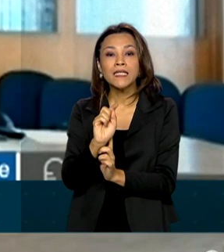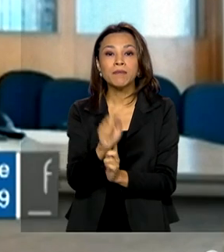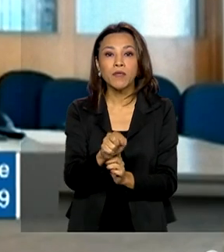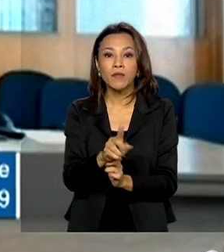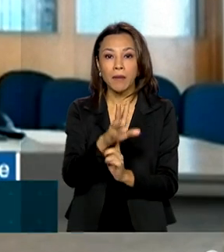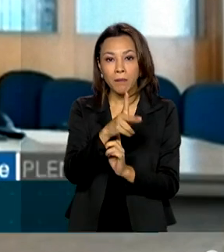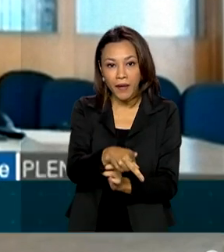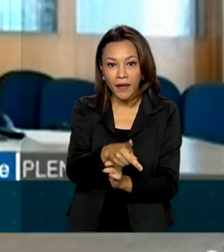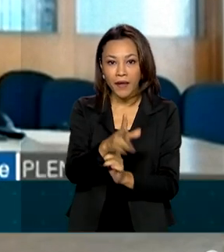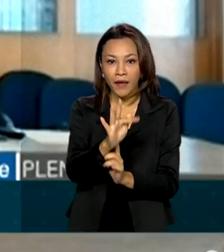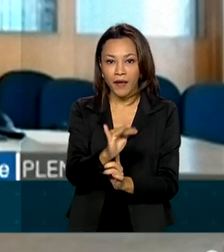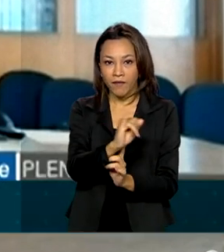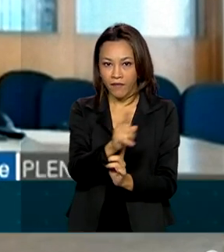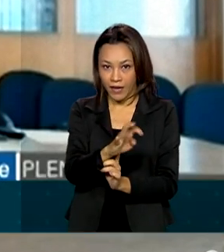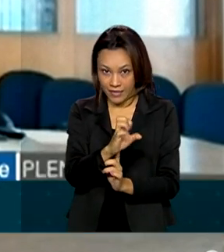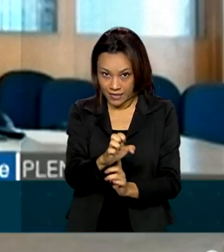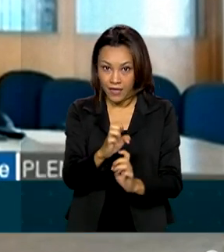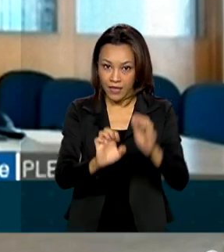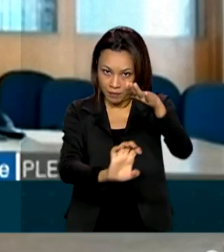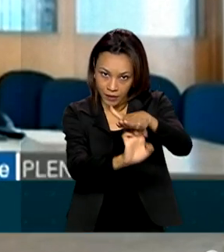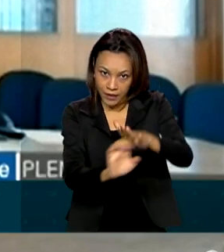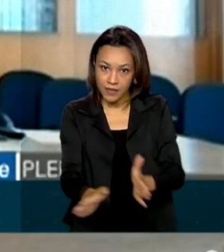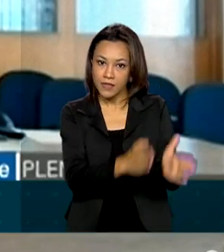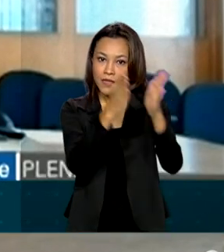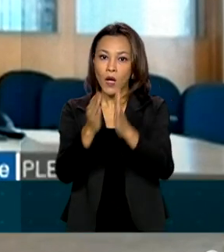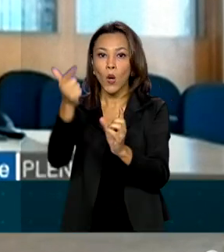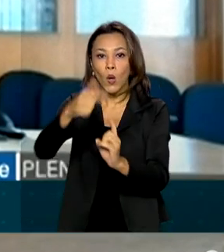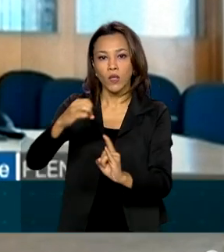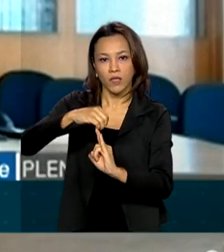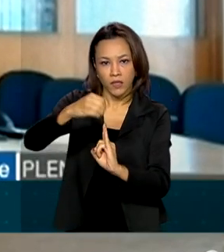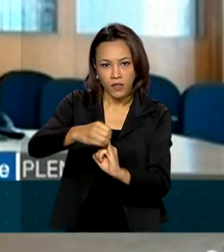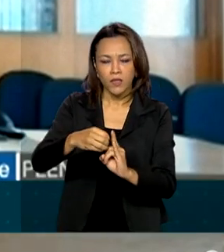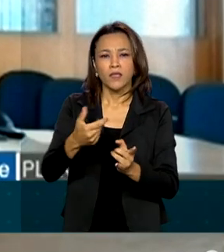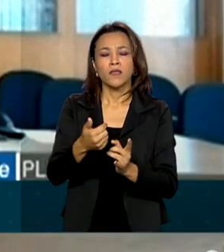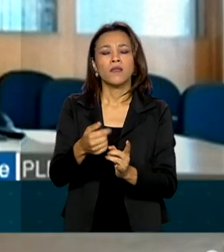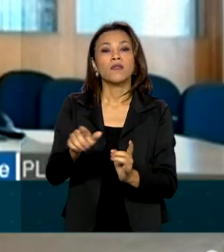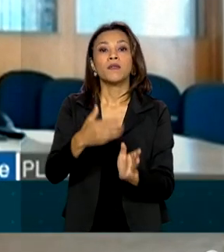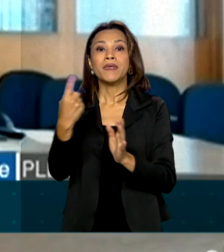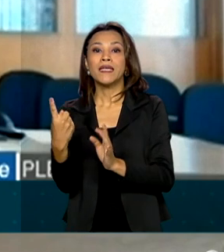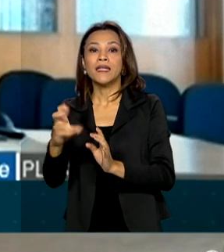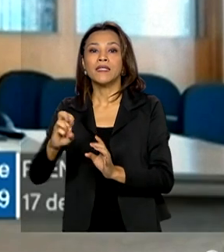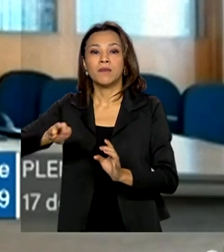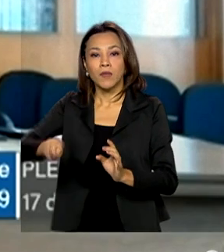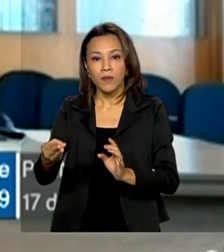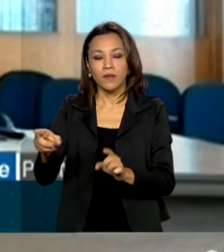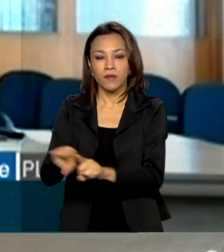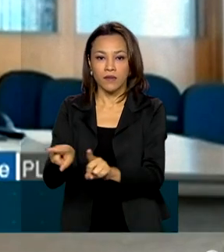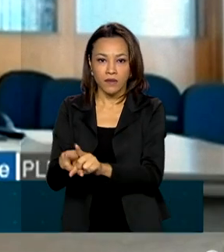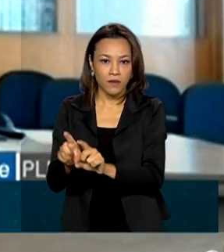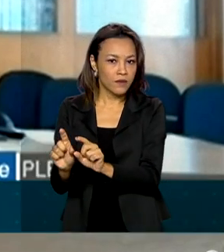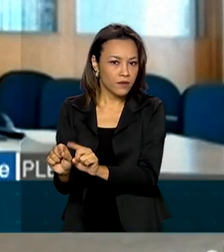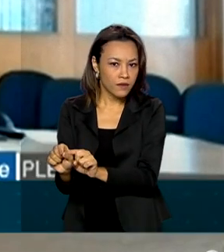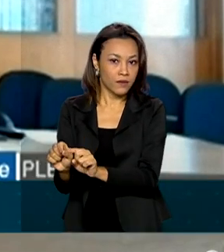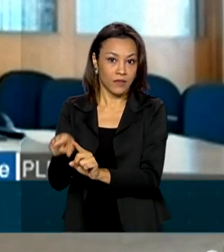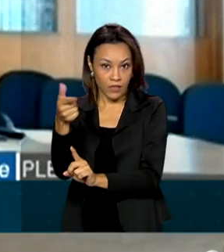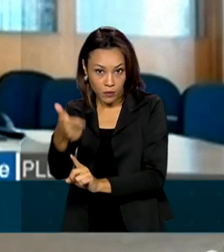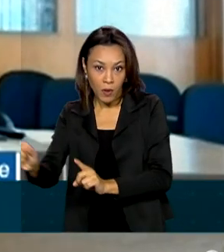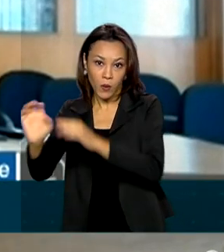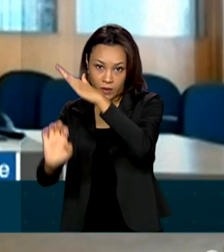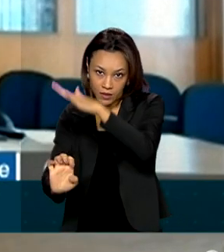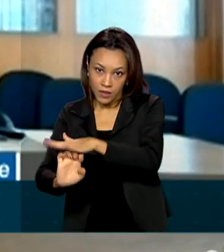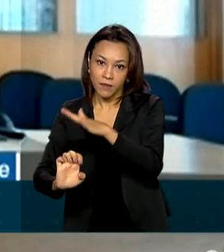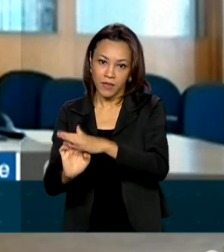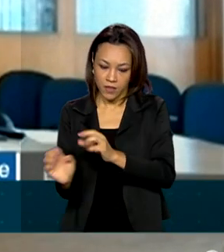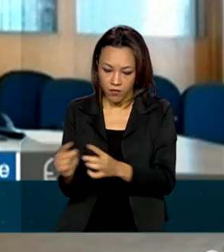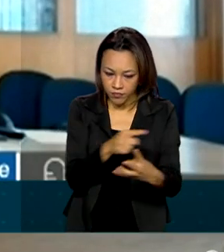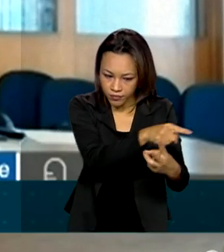janeiro, 9 milhões de doses do Butantan em janeiro e 15 milhões de doses da AstraZeneca em janeiro.